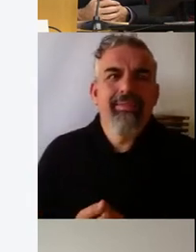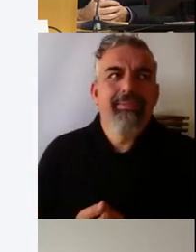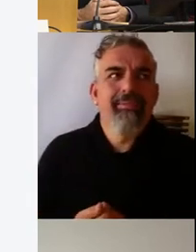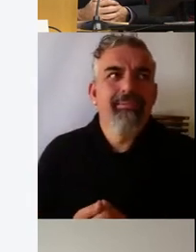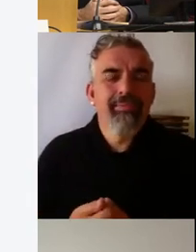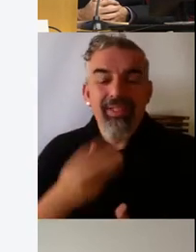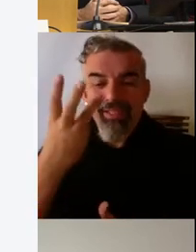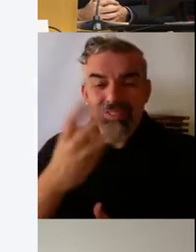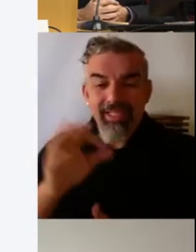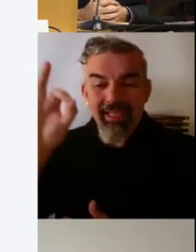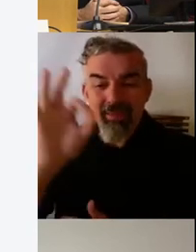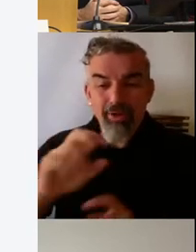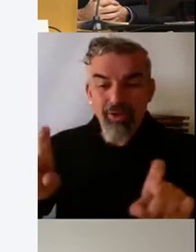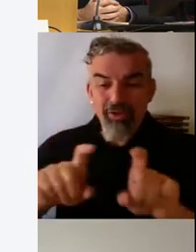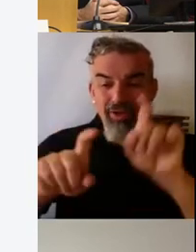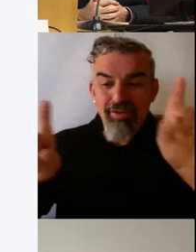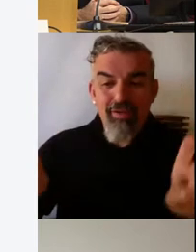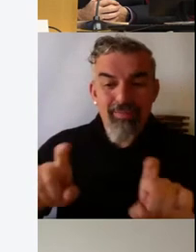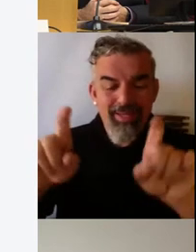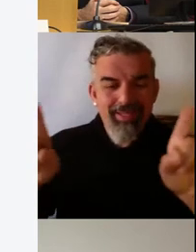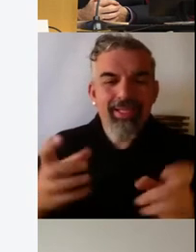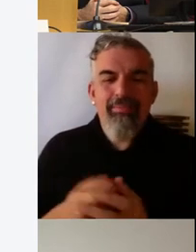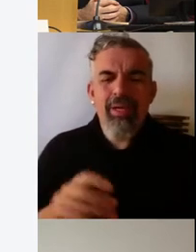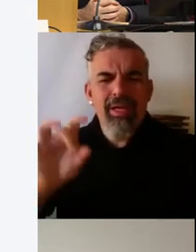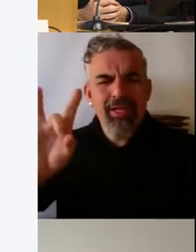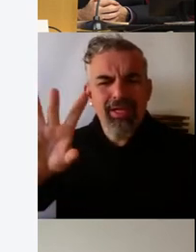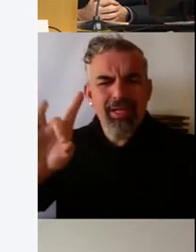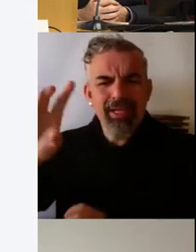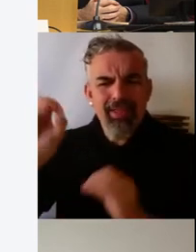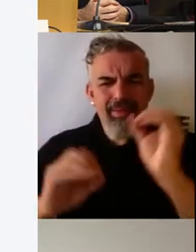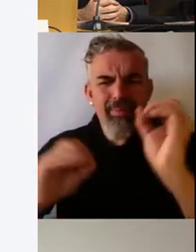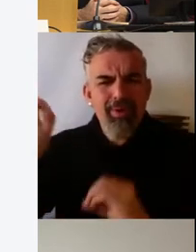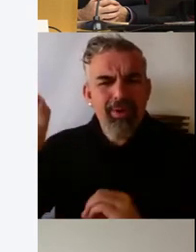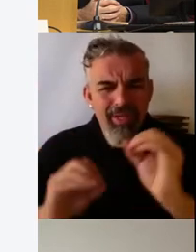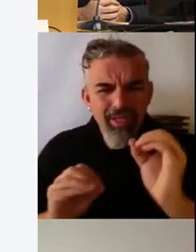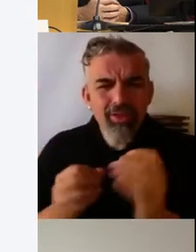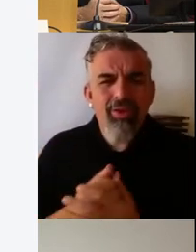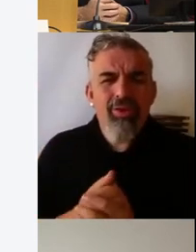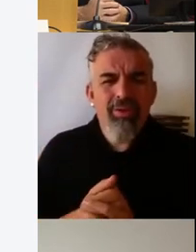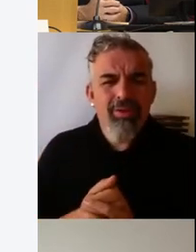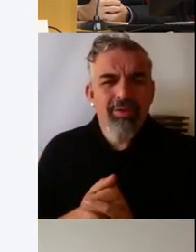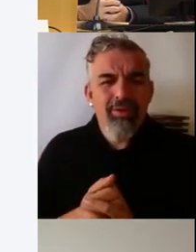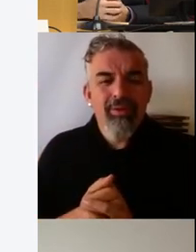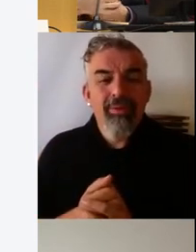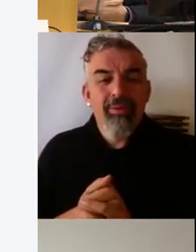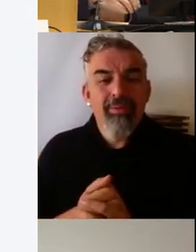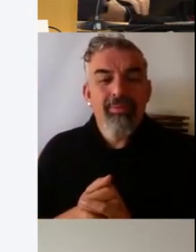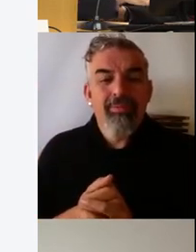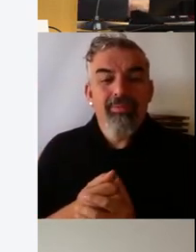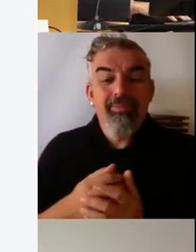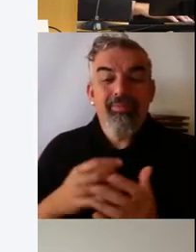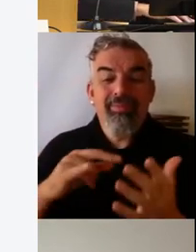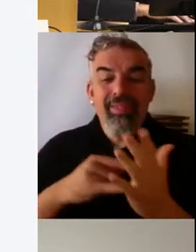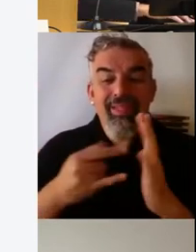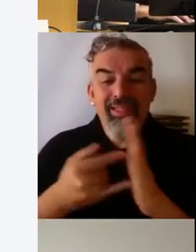30% de informática, un 15% de las CED, 6% del ECO.